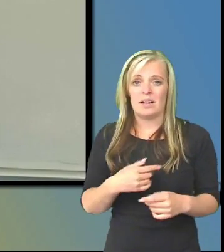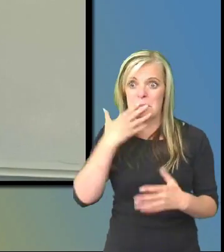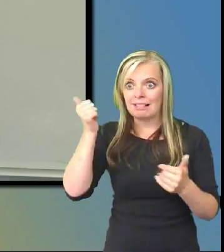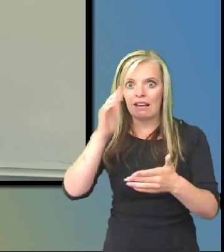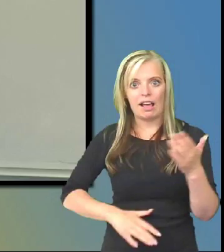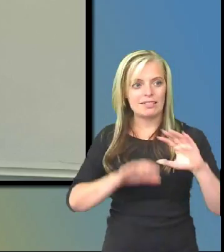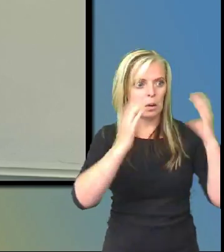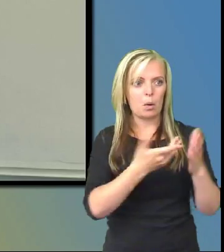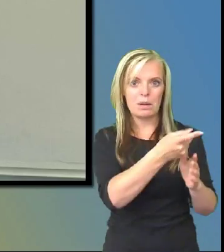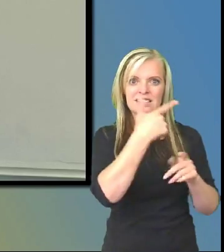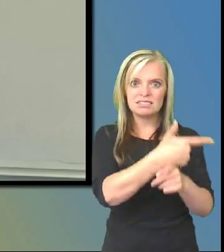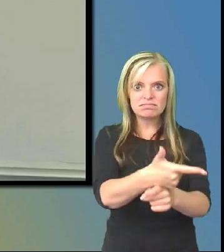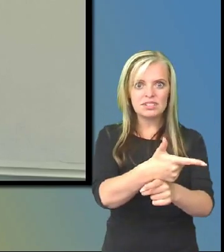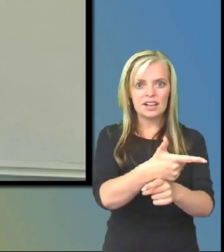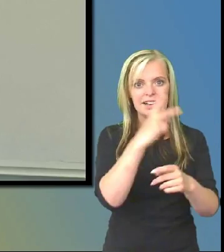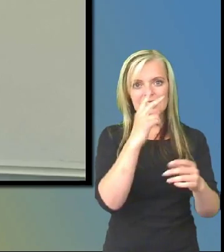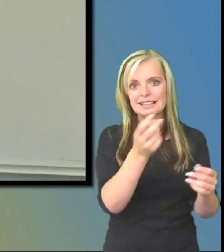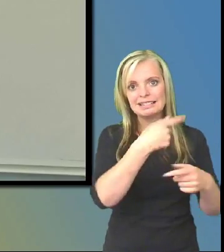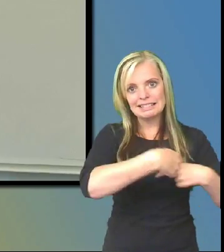tillför en dimension. Det här med teckentolkar.